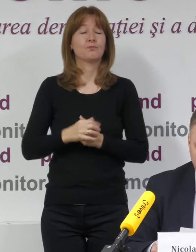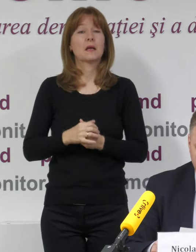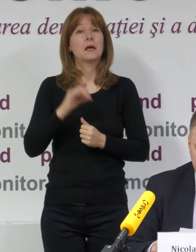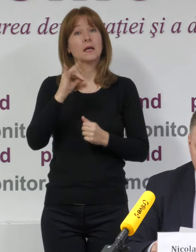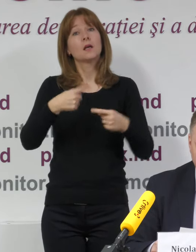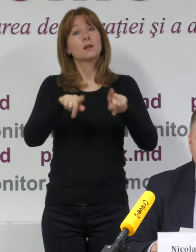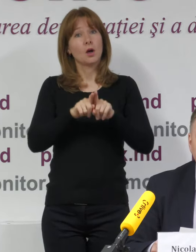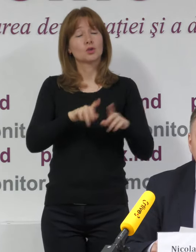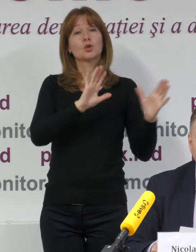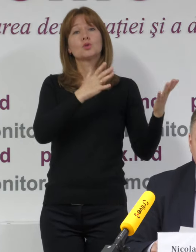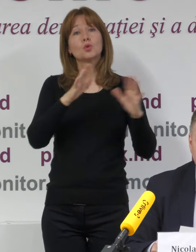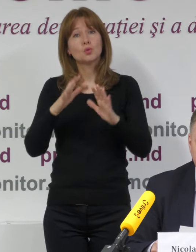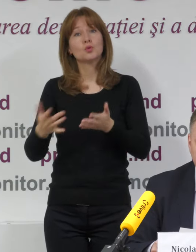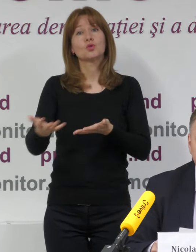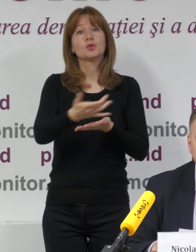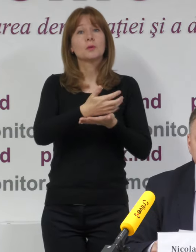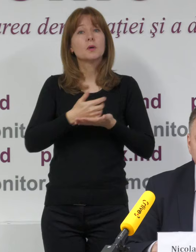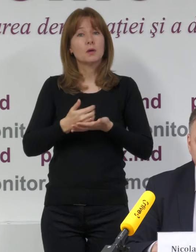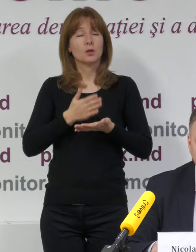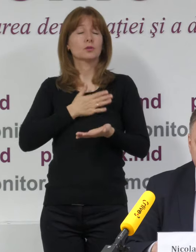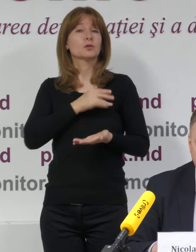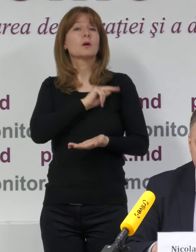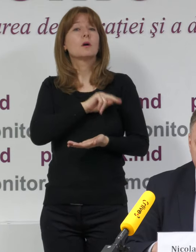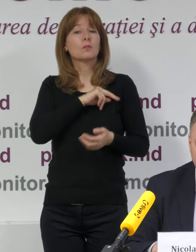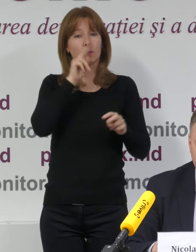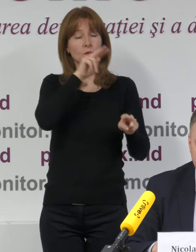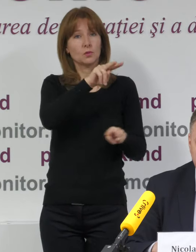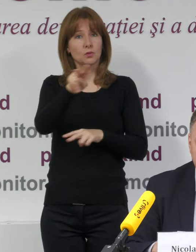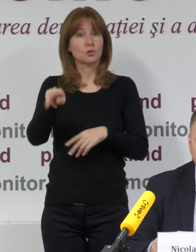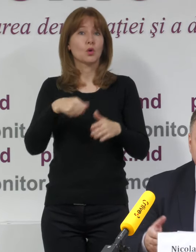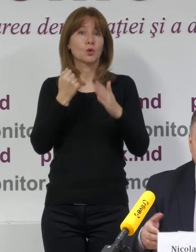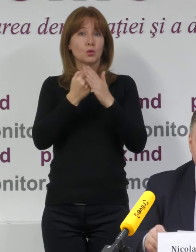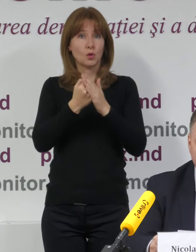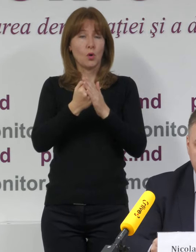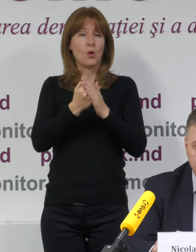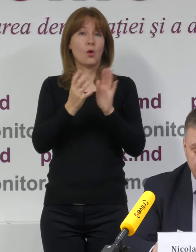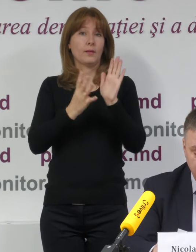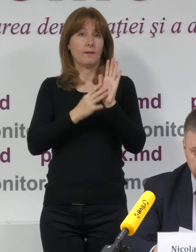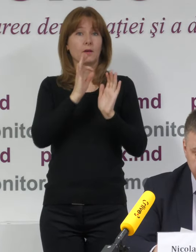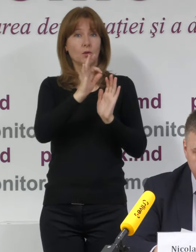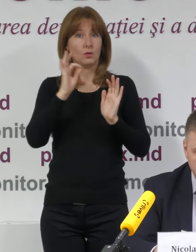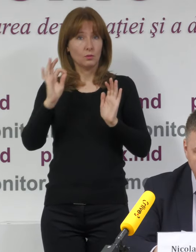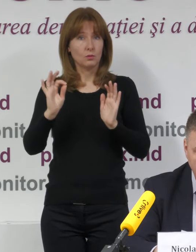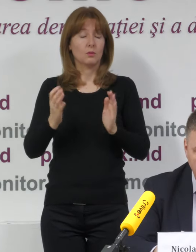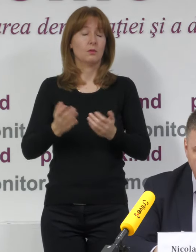incident care au fost colectate, raportate de către observatorii noștri până la ora 9.00,